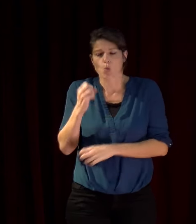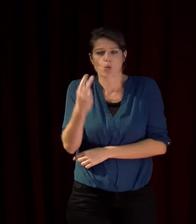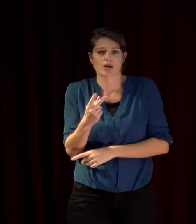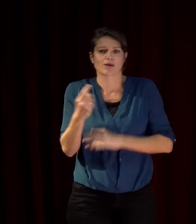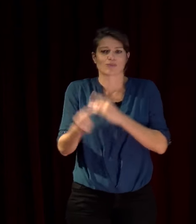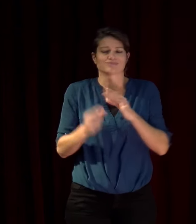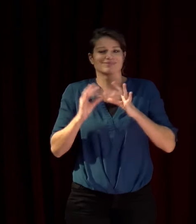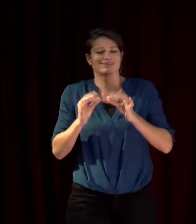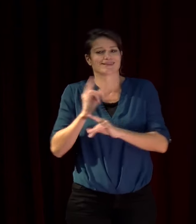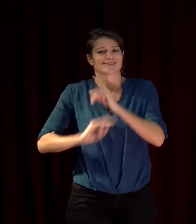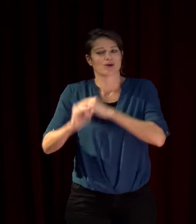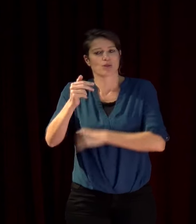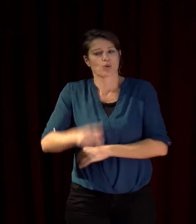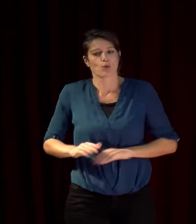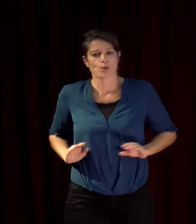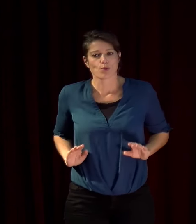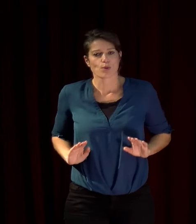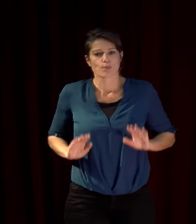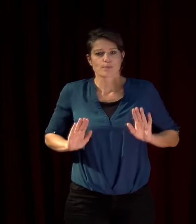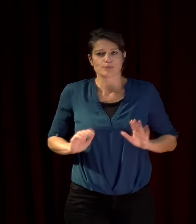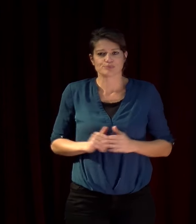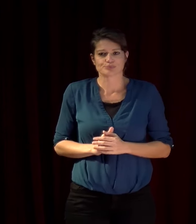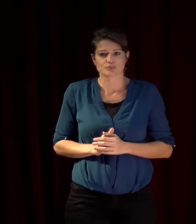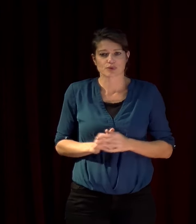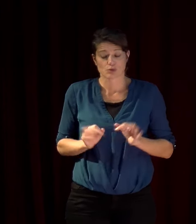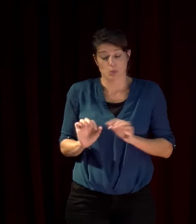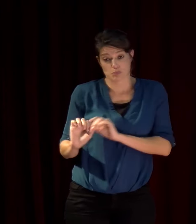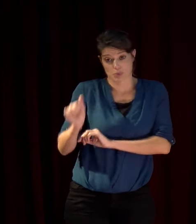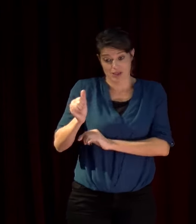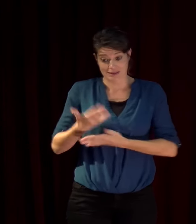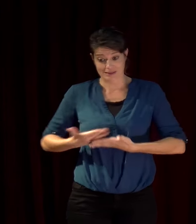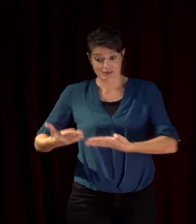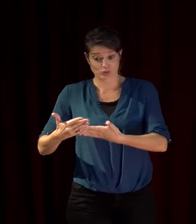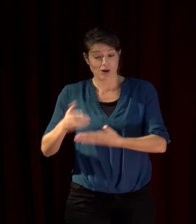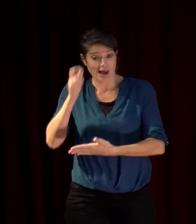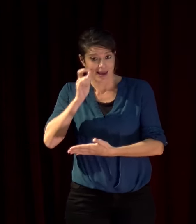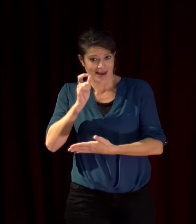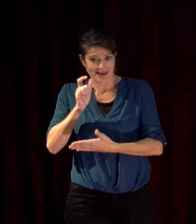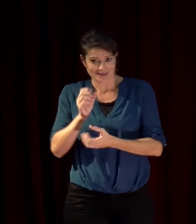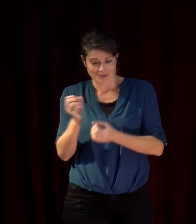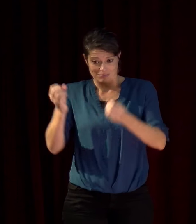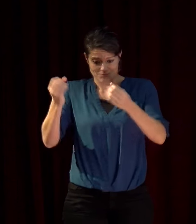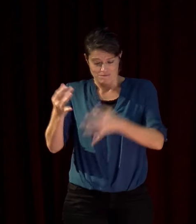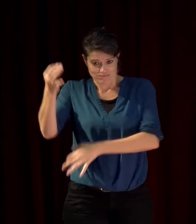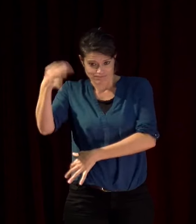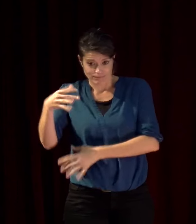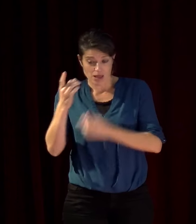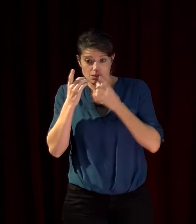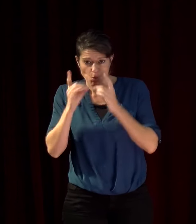les phéniciens sont restés d'abord il y eu la civilisation grecque avec sa démocratie sa démocratie